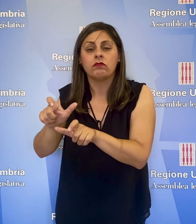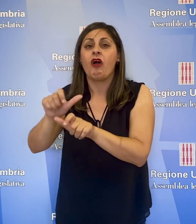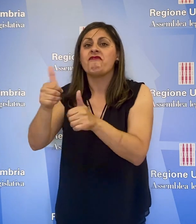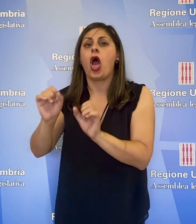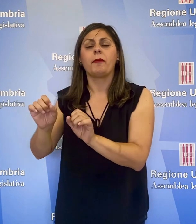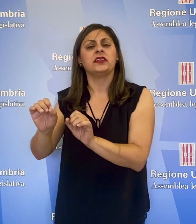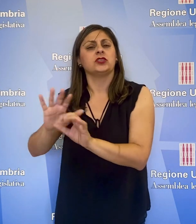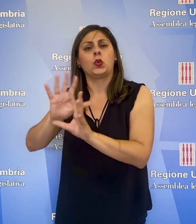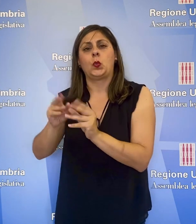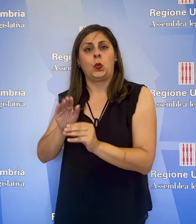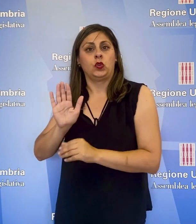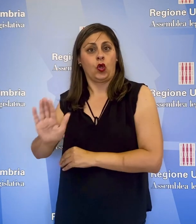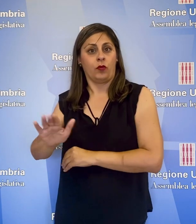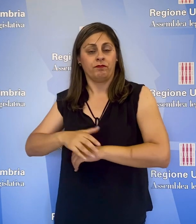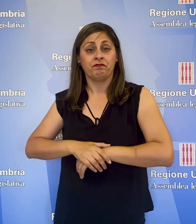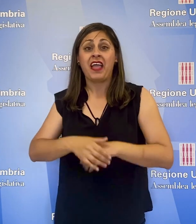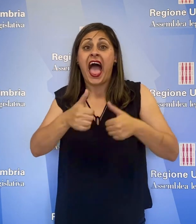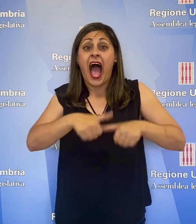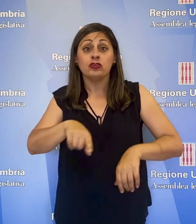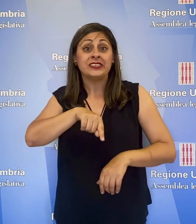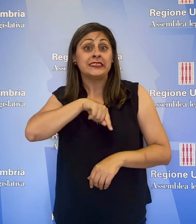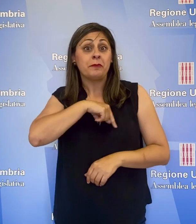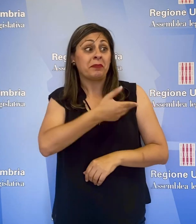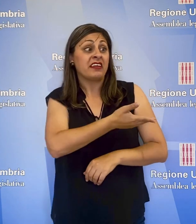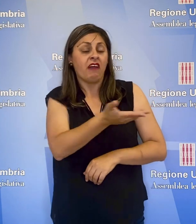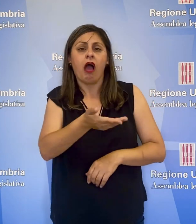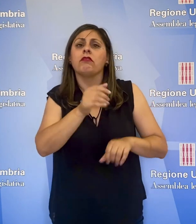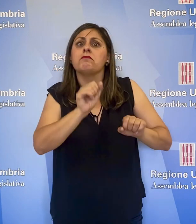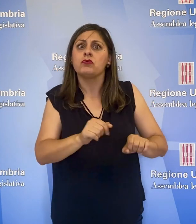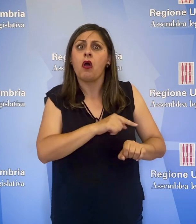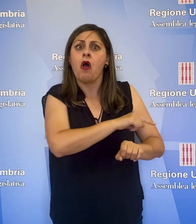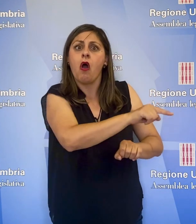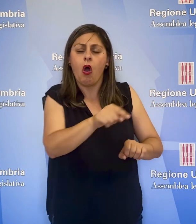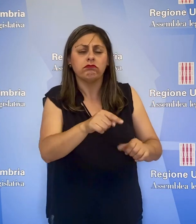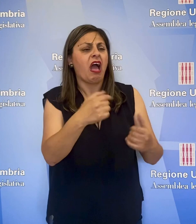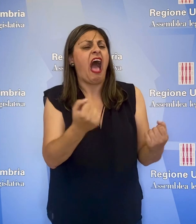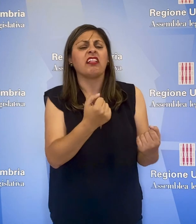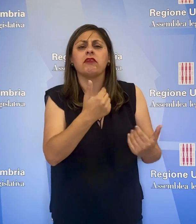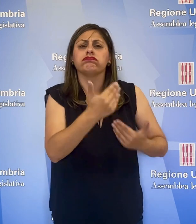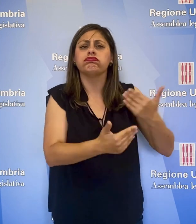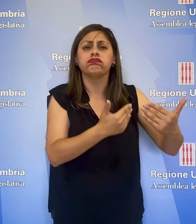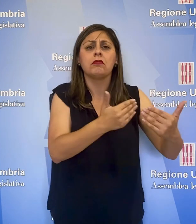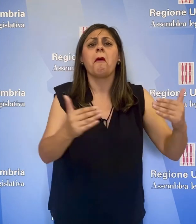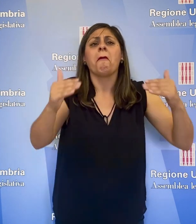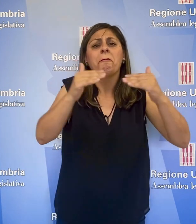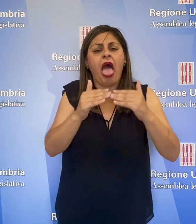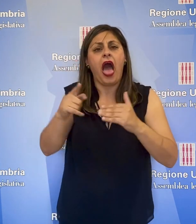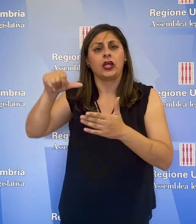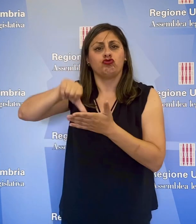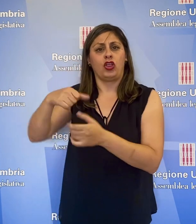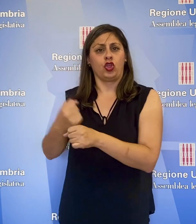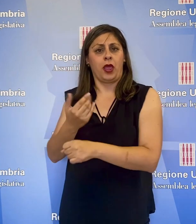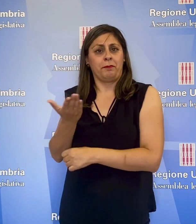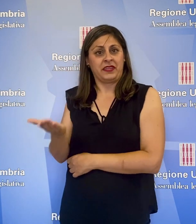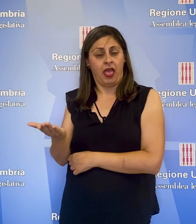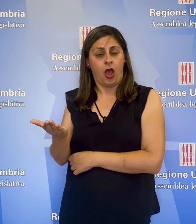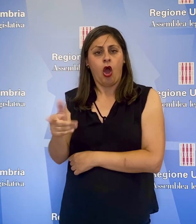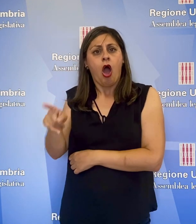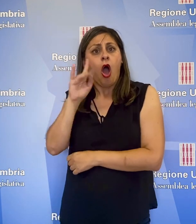lavoro e della formazione. Le agenzie private potranno svolgere sostanzialmente le stesse attività dei centri per l'impiego, per